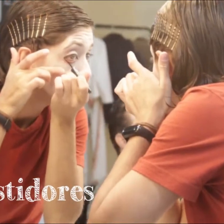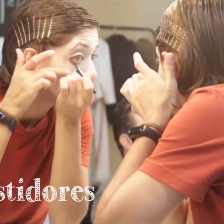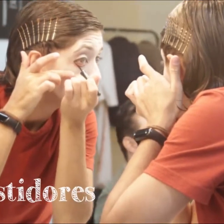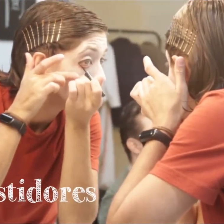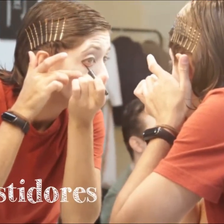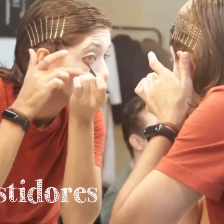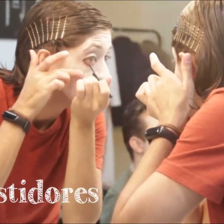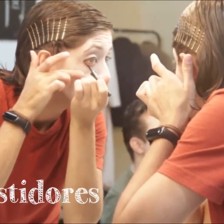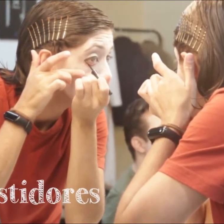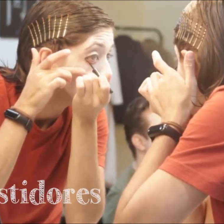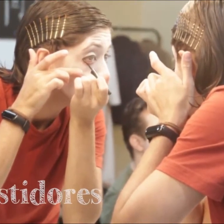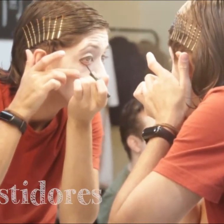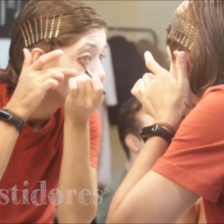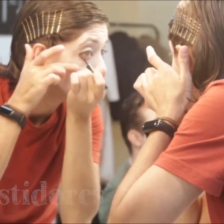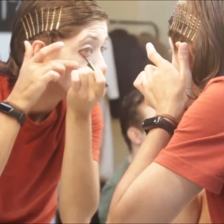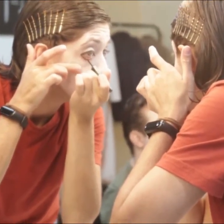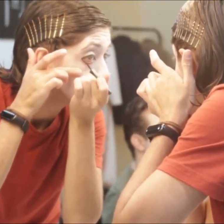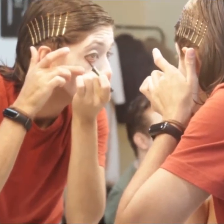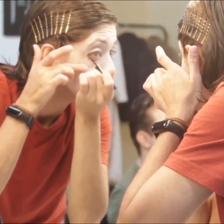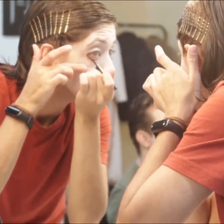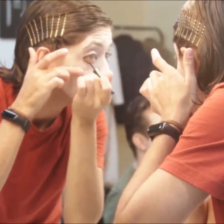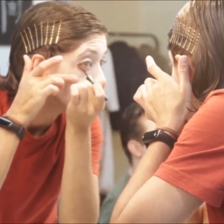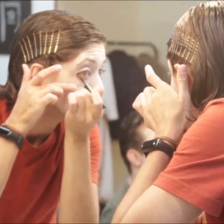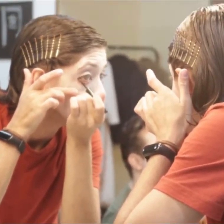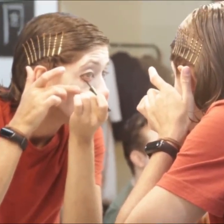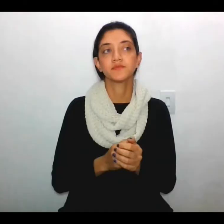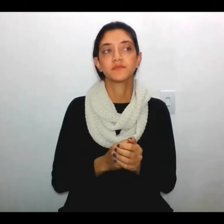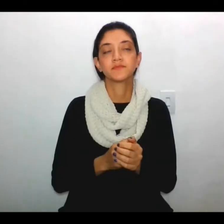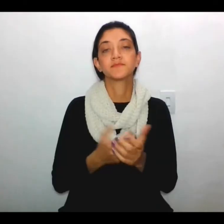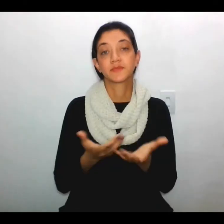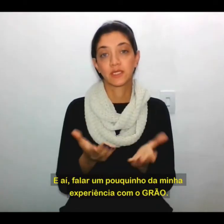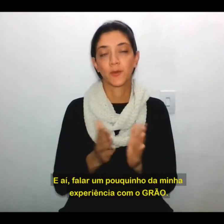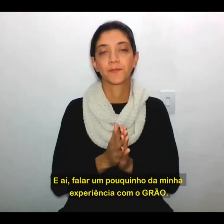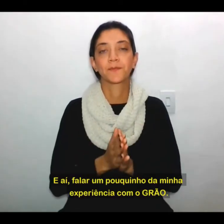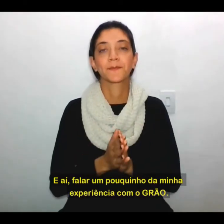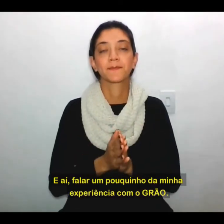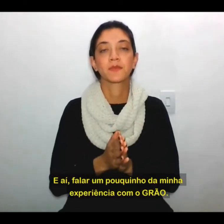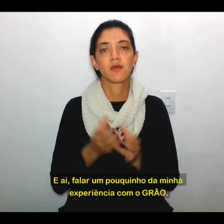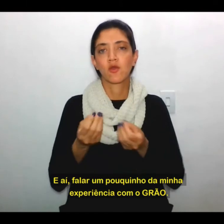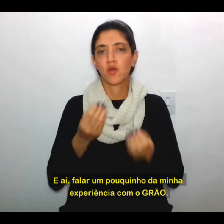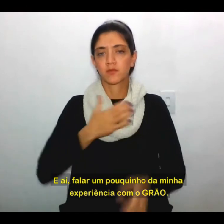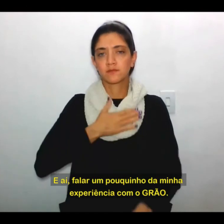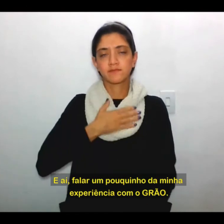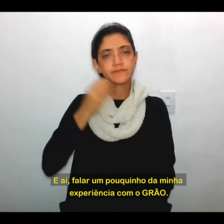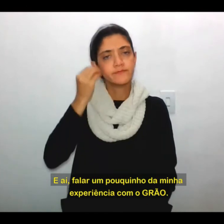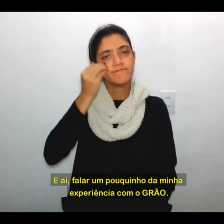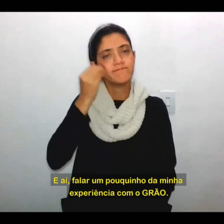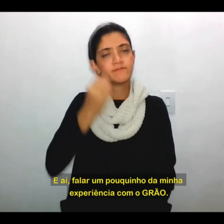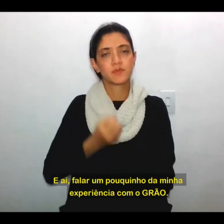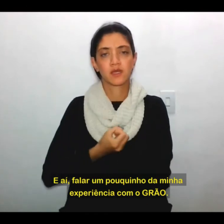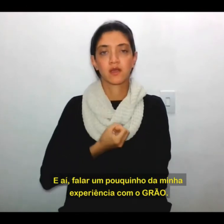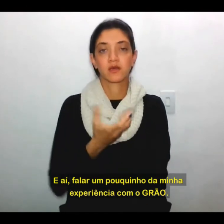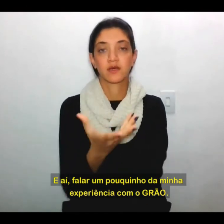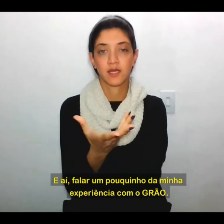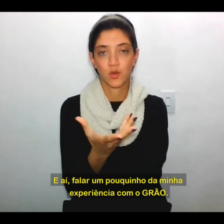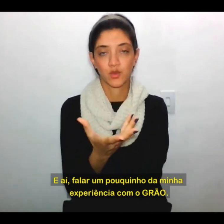camarim. Olha no espelho com atenção e passo o delineador. E aí, falar um pouquinho sobre a minha experiência com o grão.